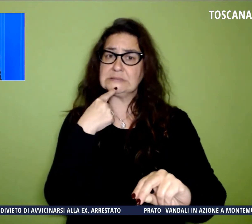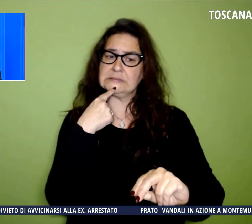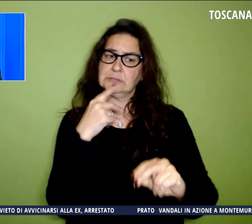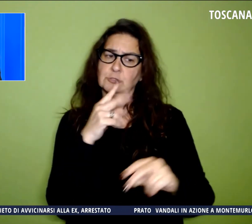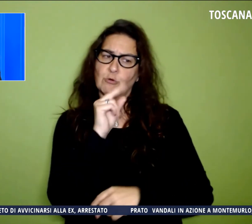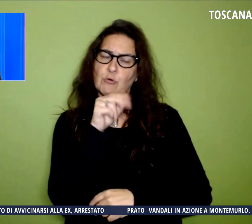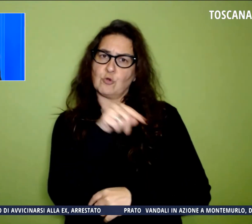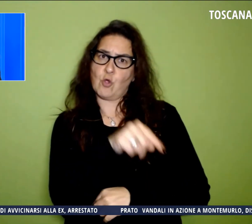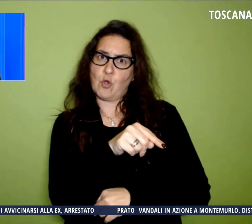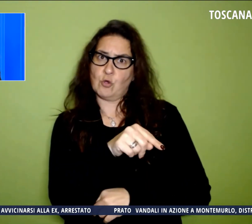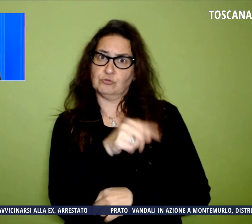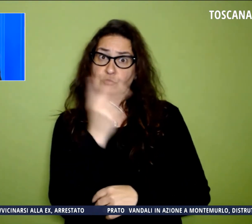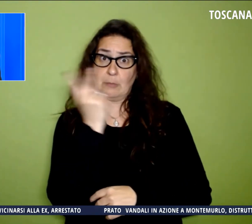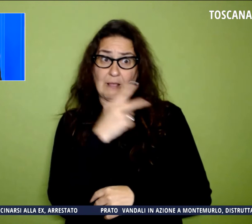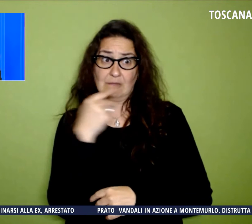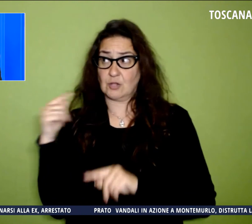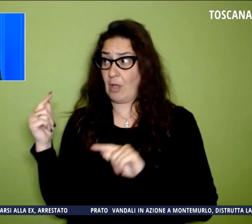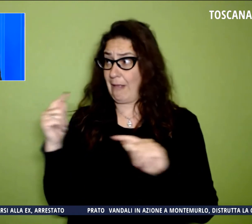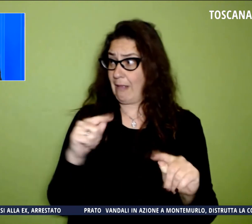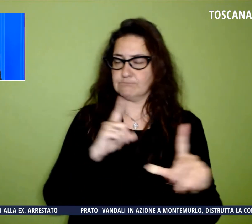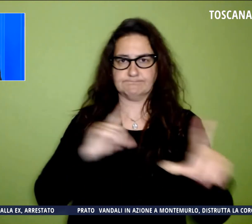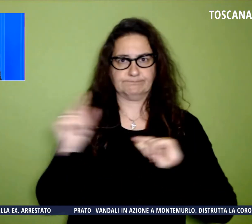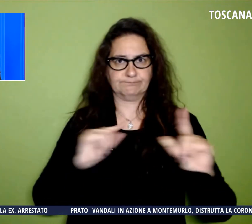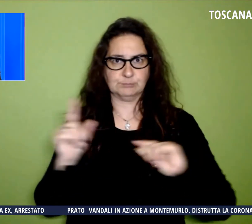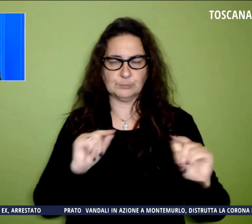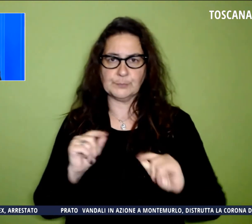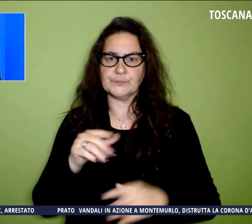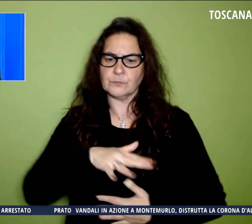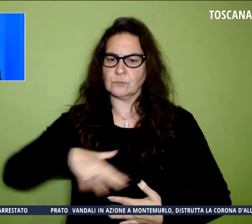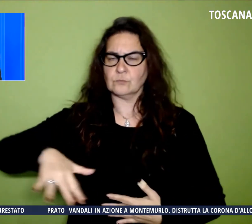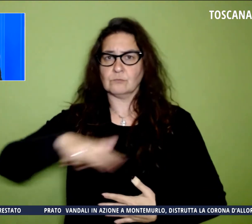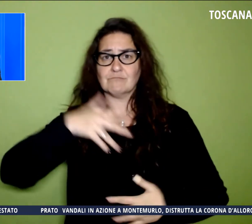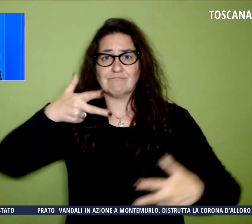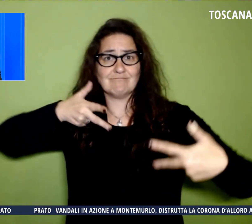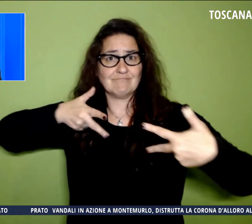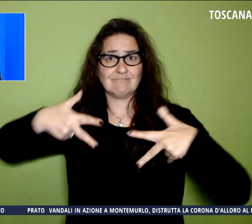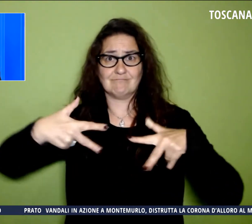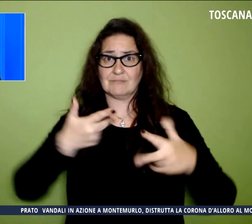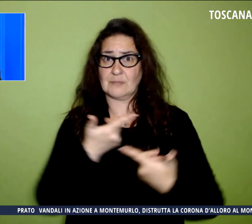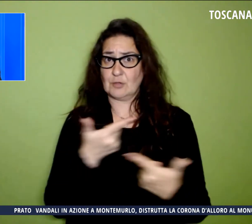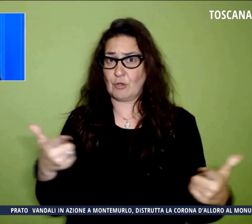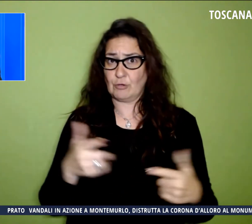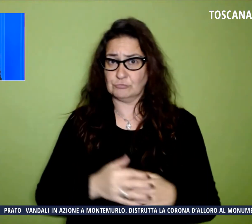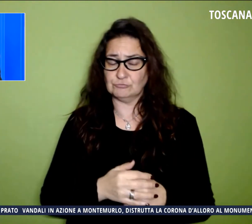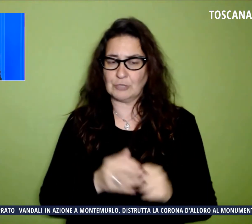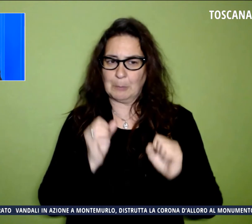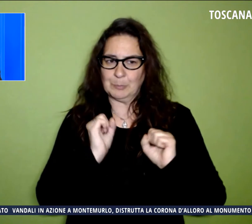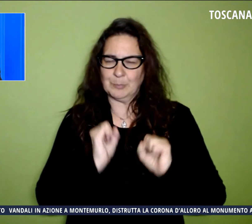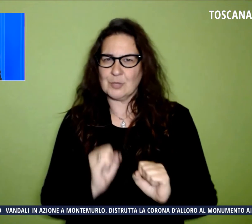sono però subito allontanati. In zona non ci sarebbero telecamere di sorveglianza per poter al momento